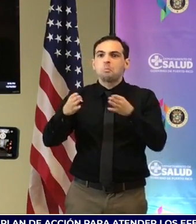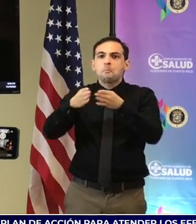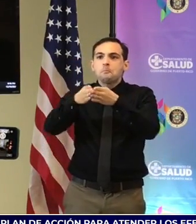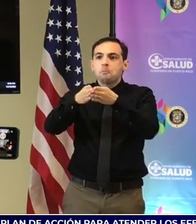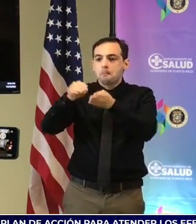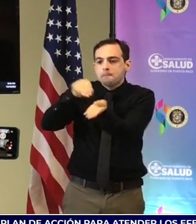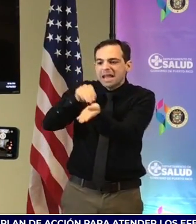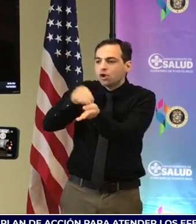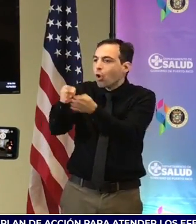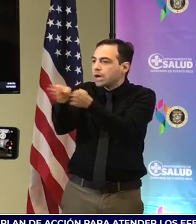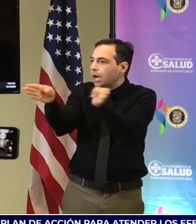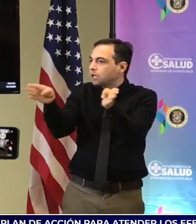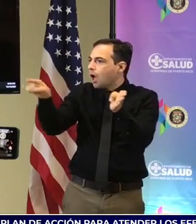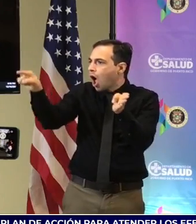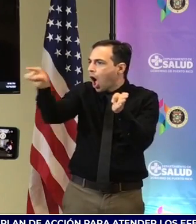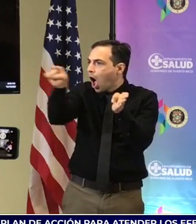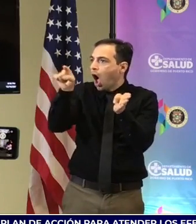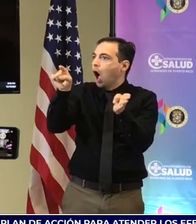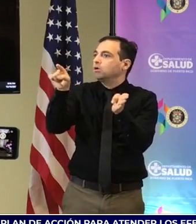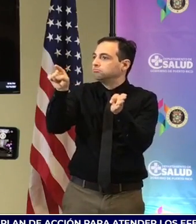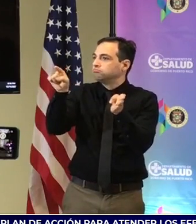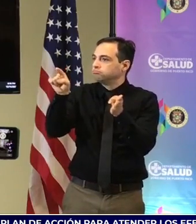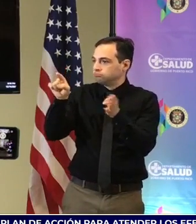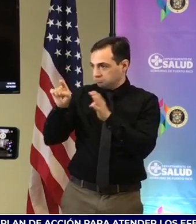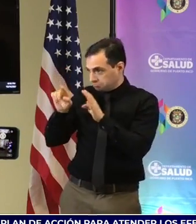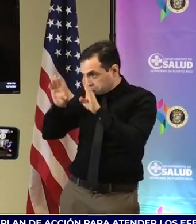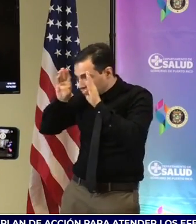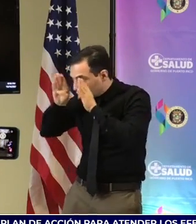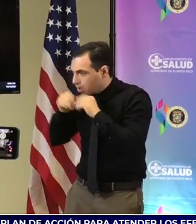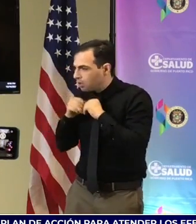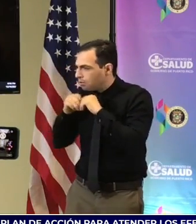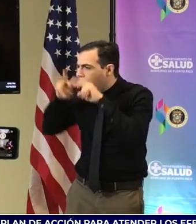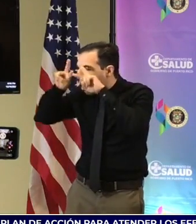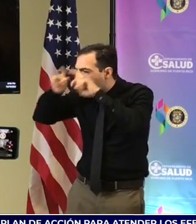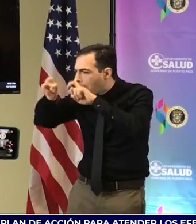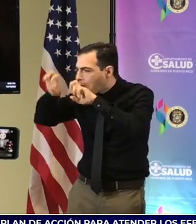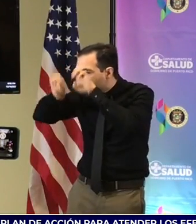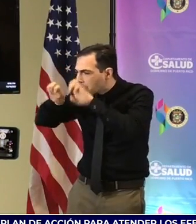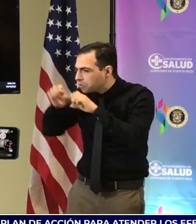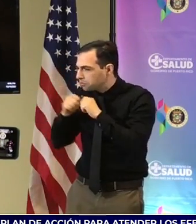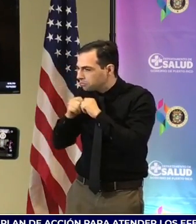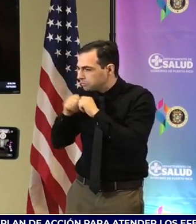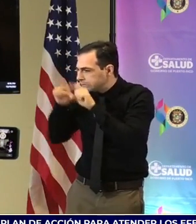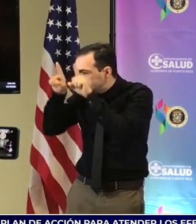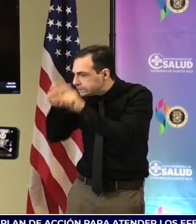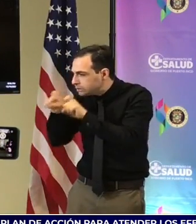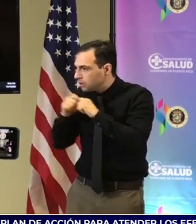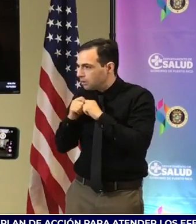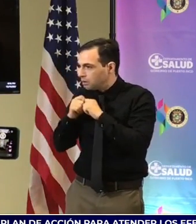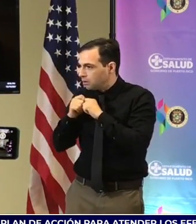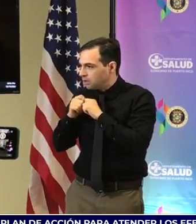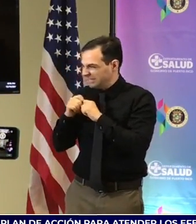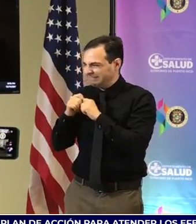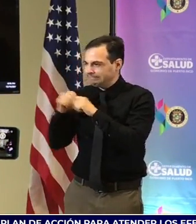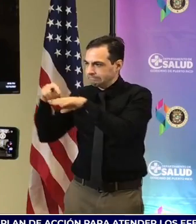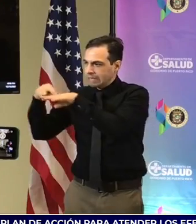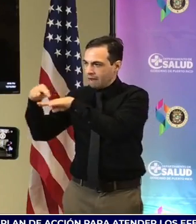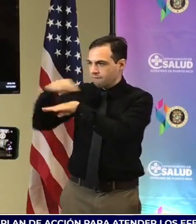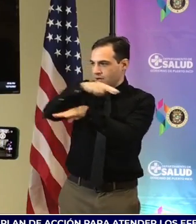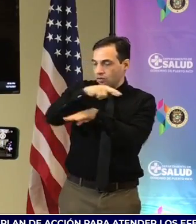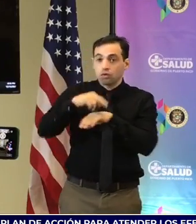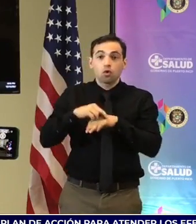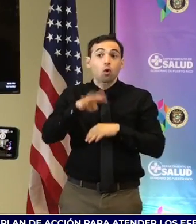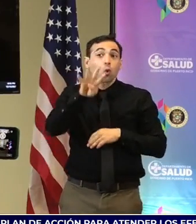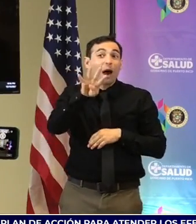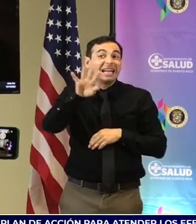se hacen una serie de evaluaciones iniciales y se refiere de acuerdo a su necesidad. Como un 45% de los